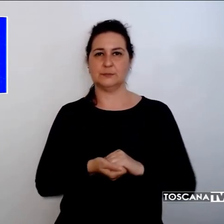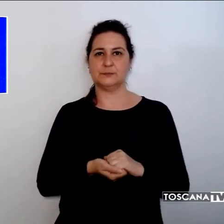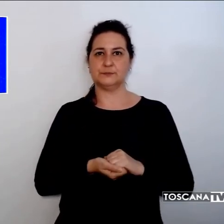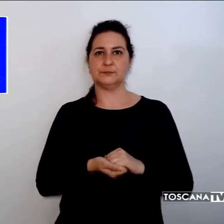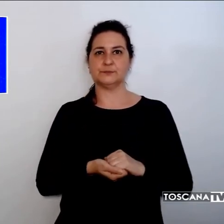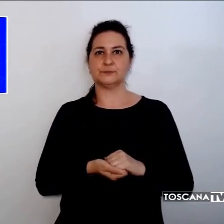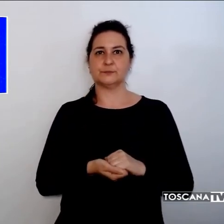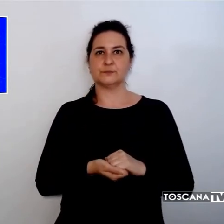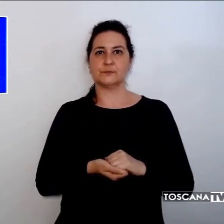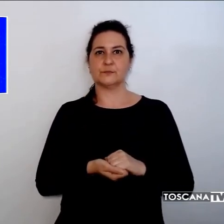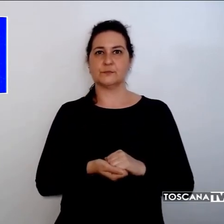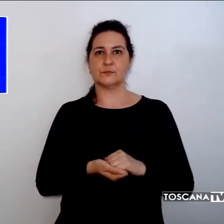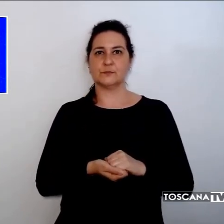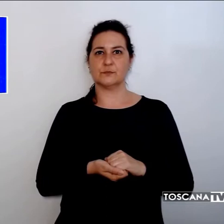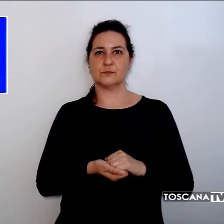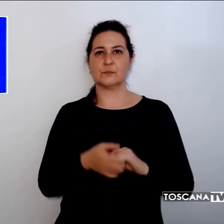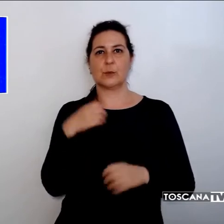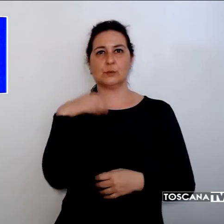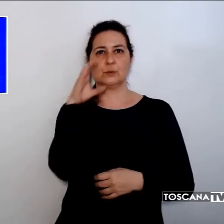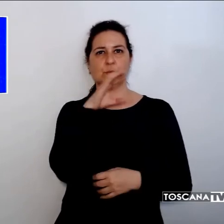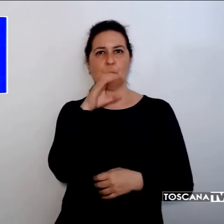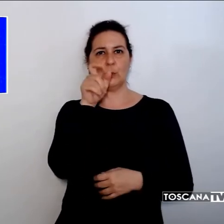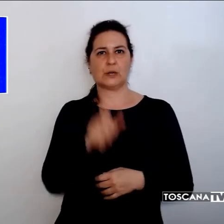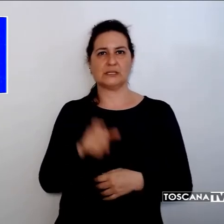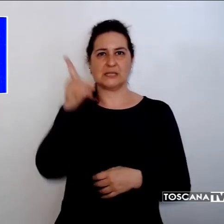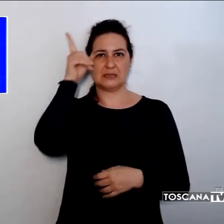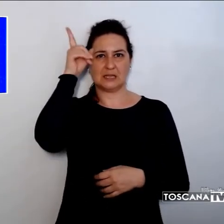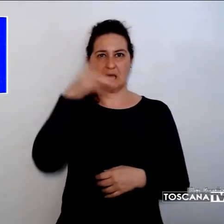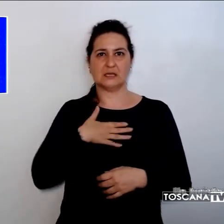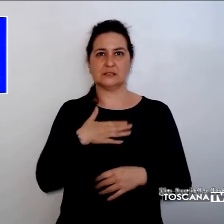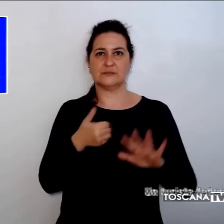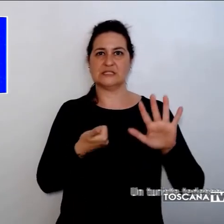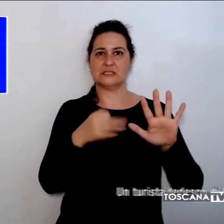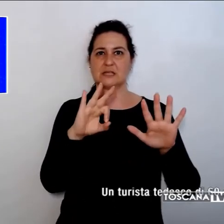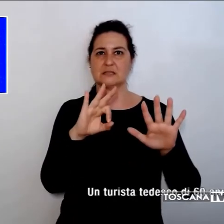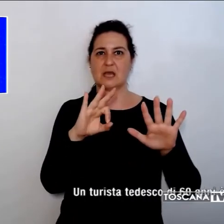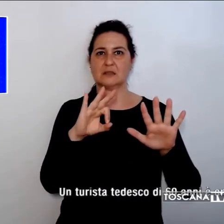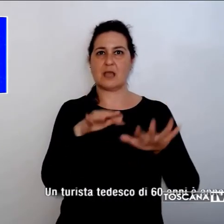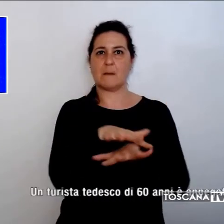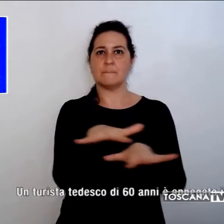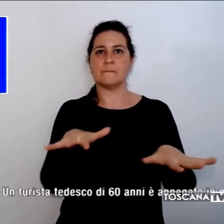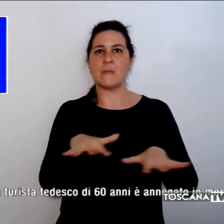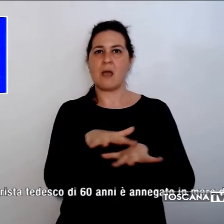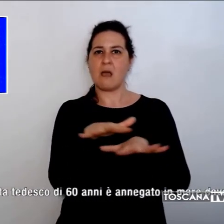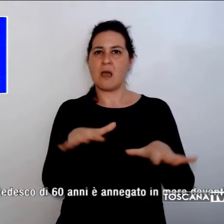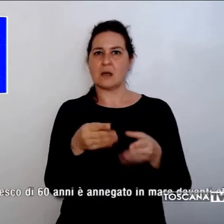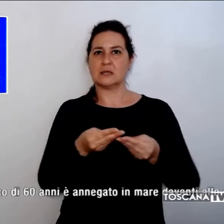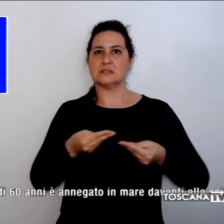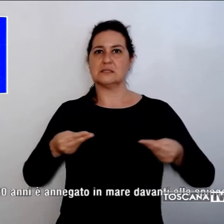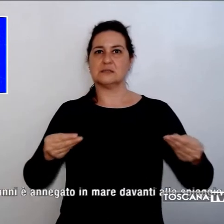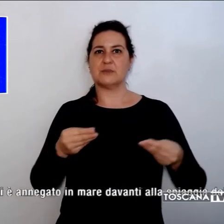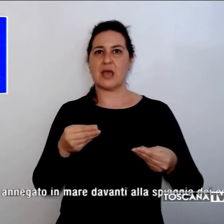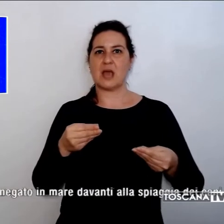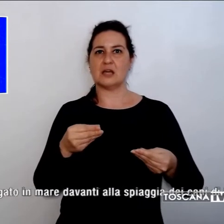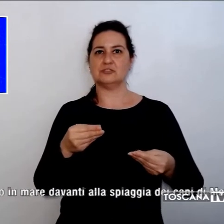Un turista tedesco di 60 anni è annegato in mare davanti alla spiaggia dei Cani di